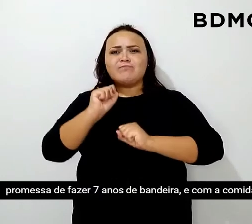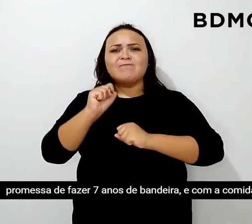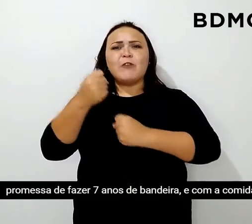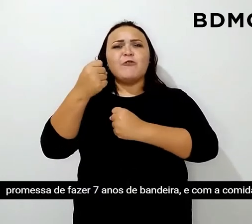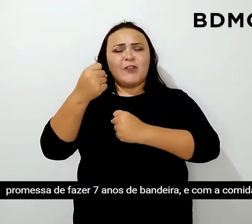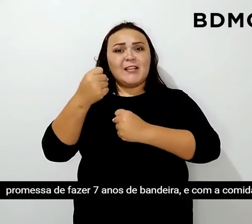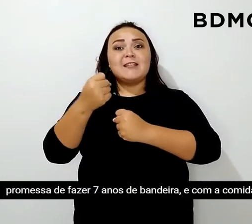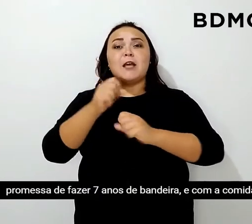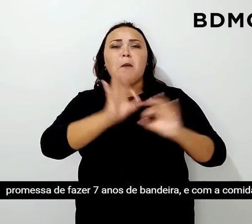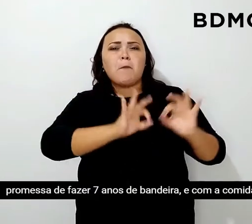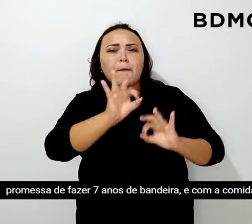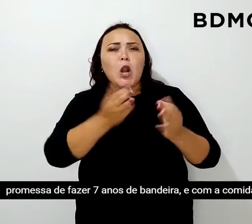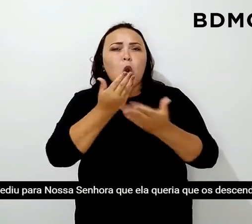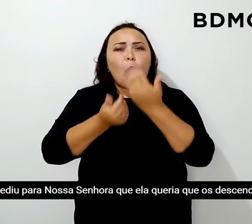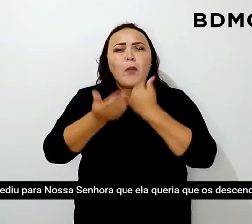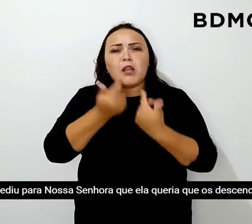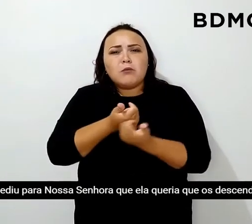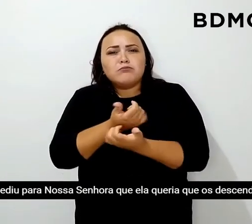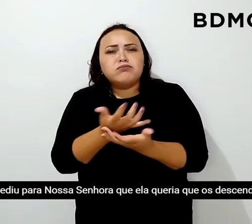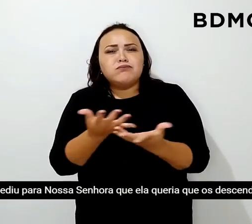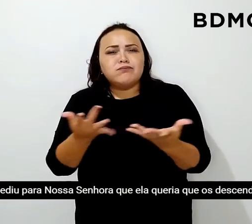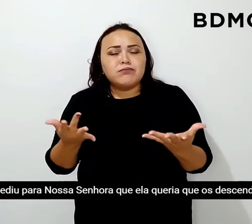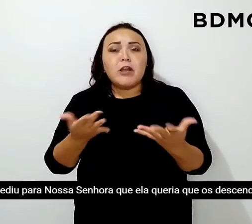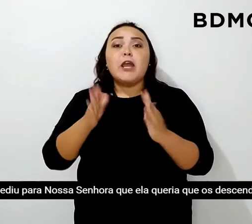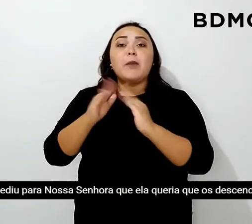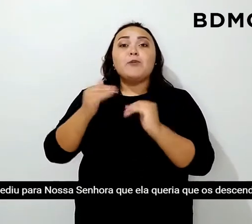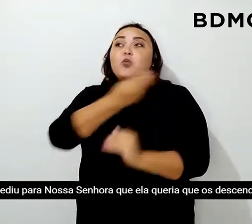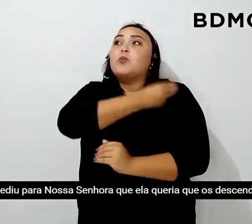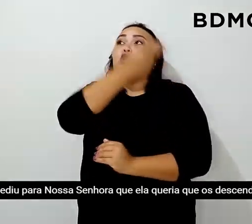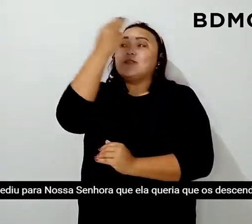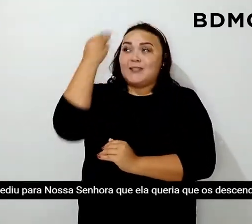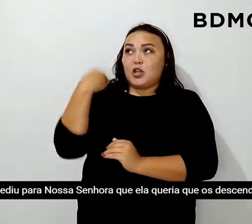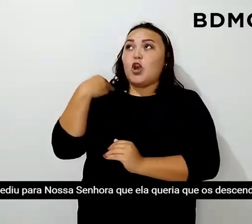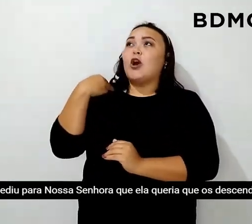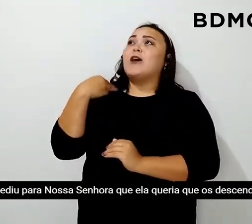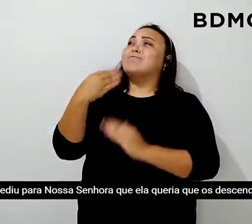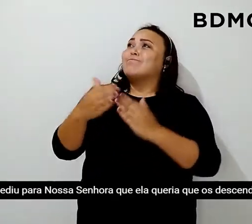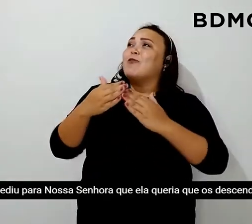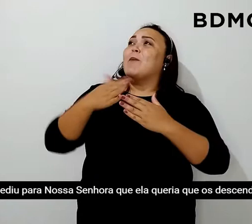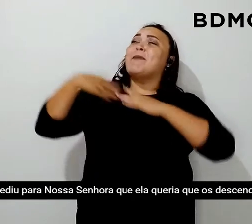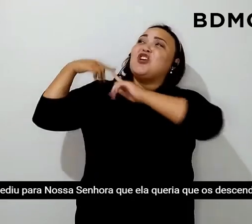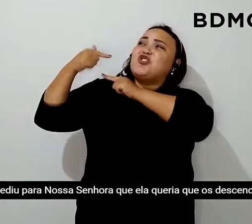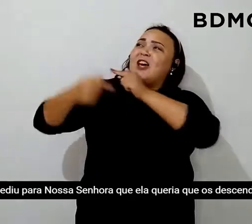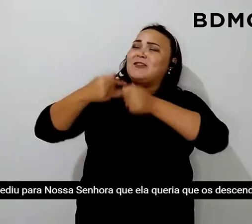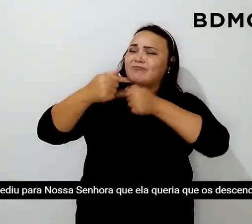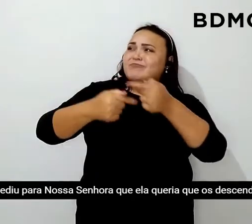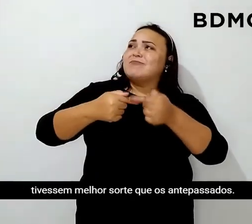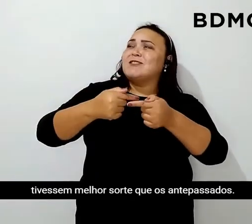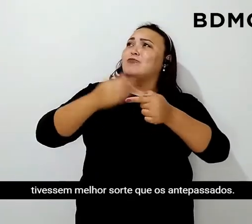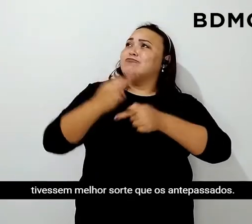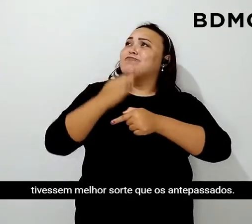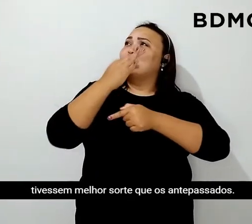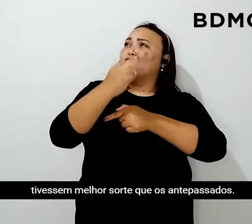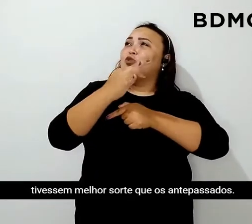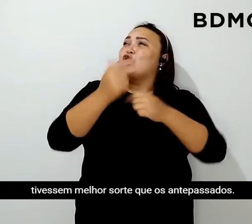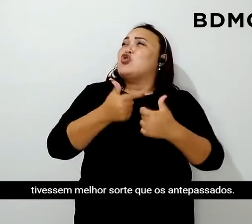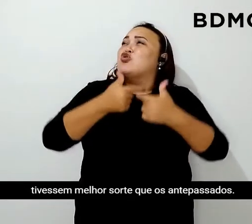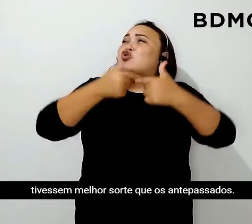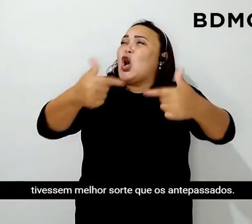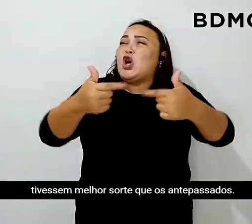bandeira e com uma comida, e pediu para Nossa Senhora que ela queria que os descendentes dela tivessem